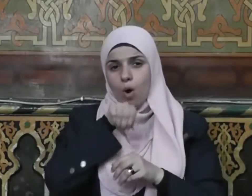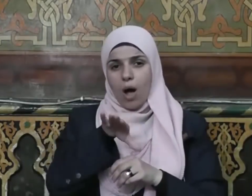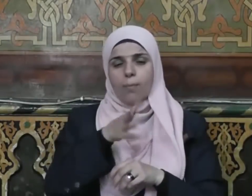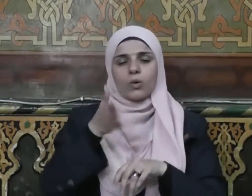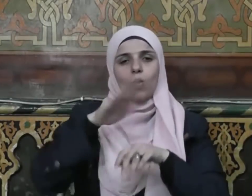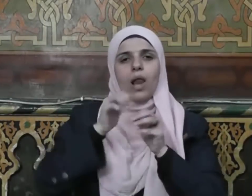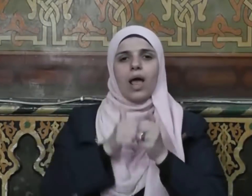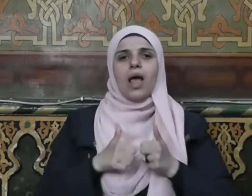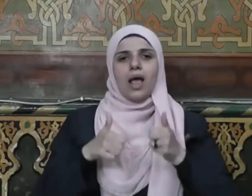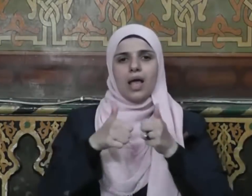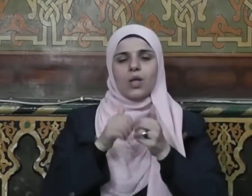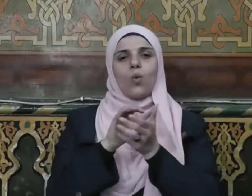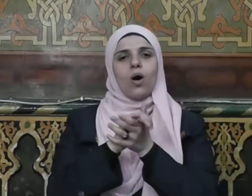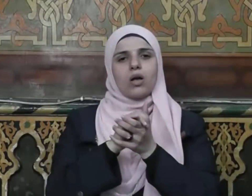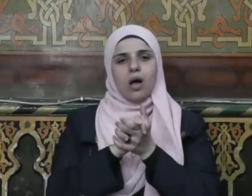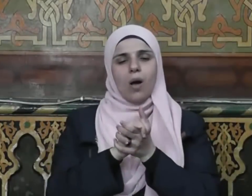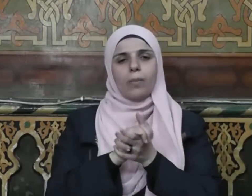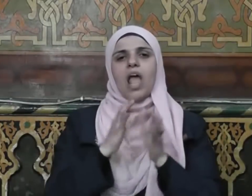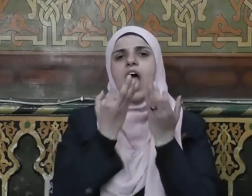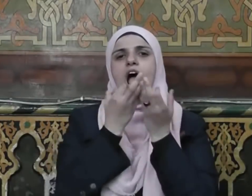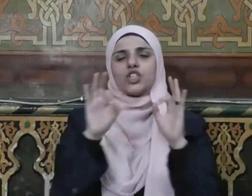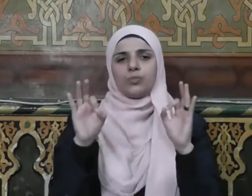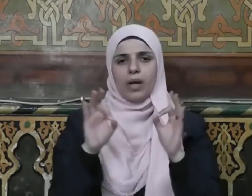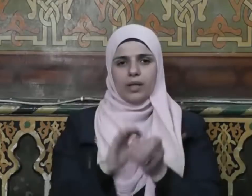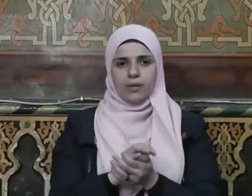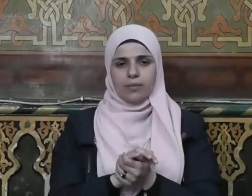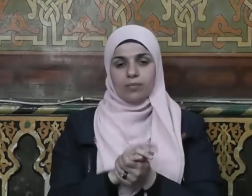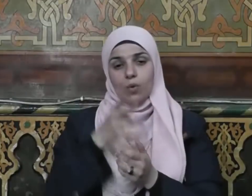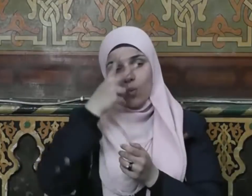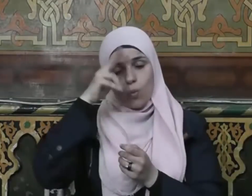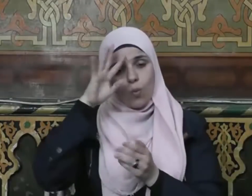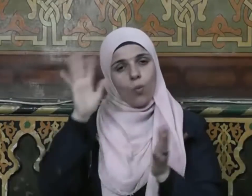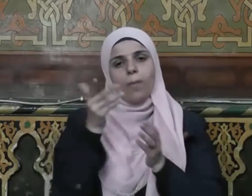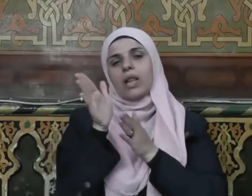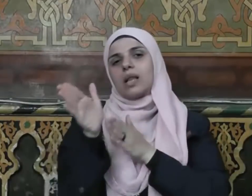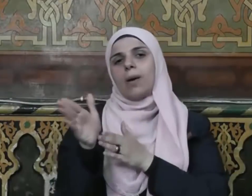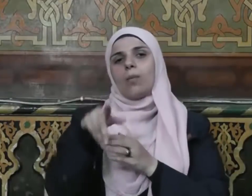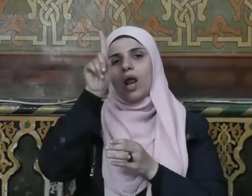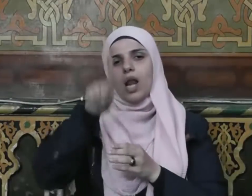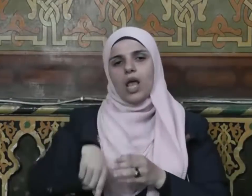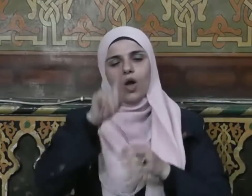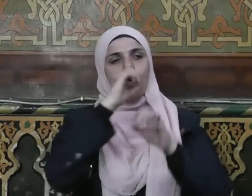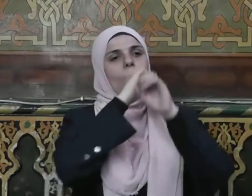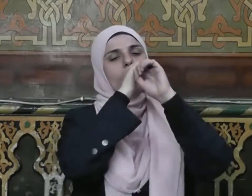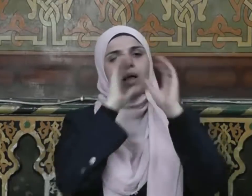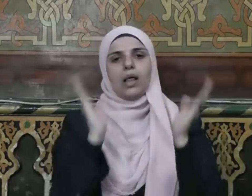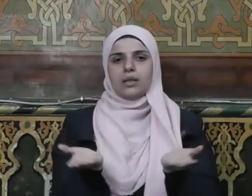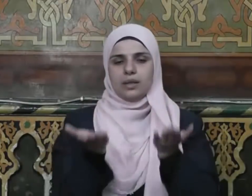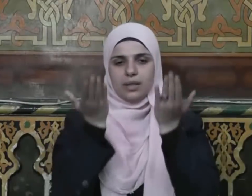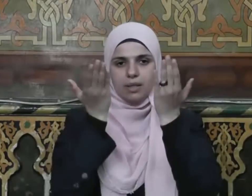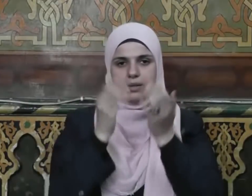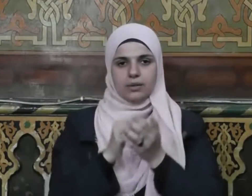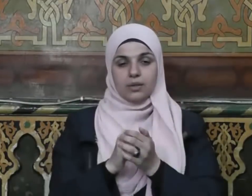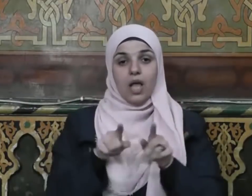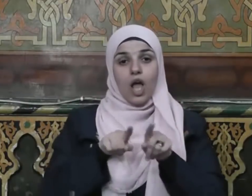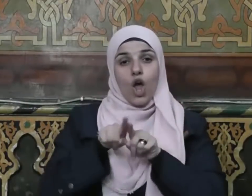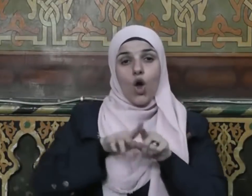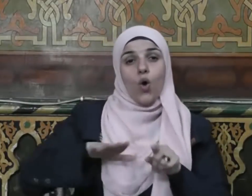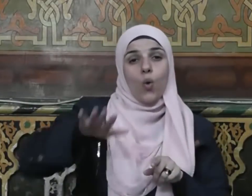عليه وعلى آله وصحبه أجمعين ومن تبعهم بإحسان إلى يوم الدين إخوة